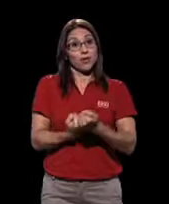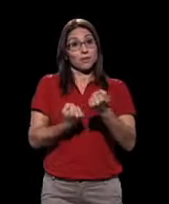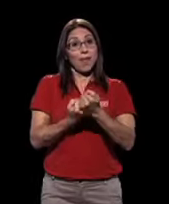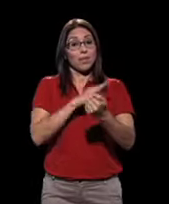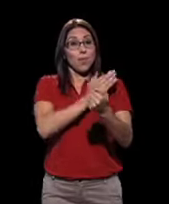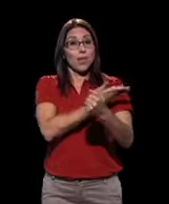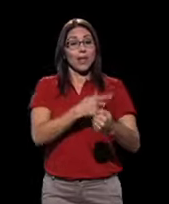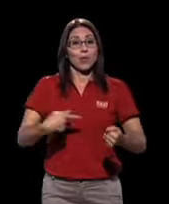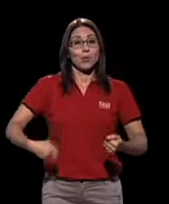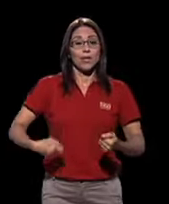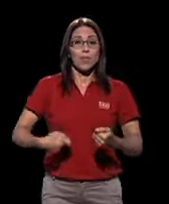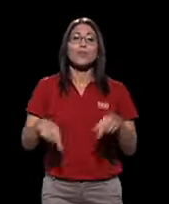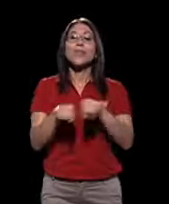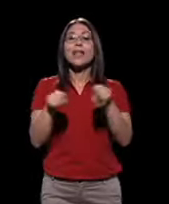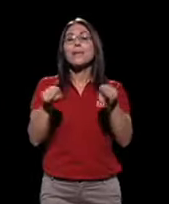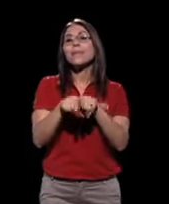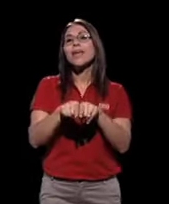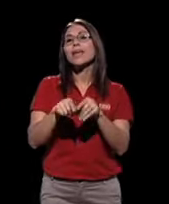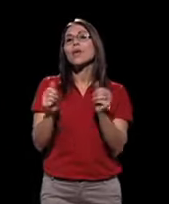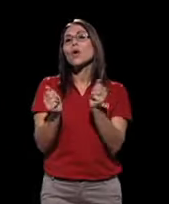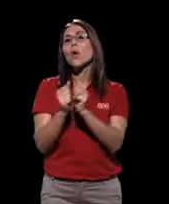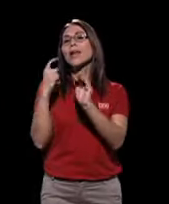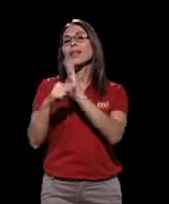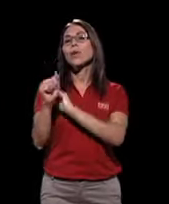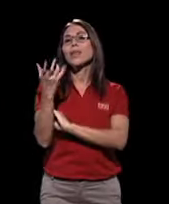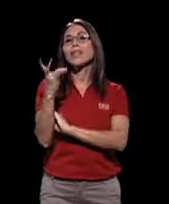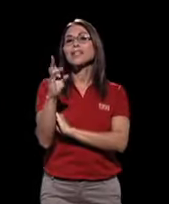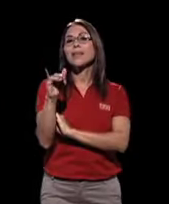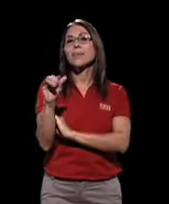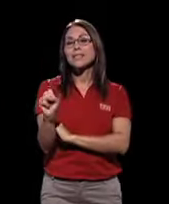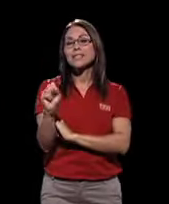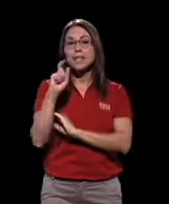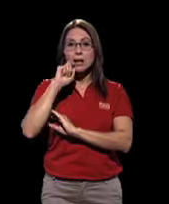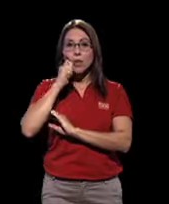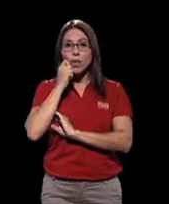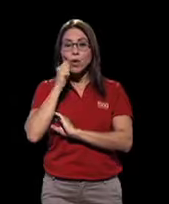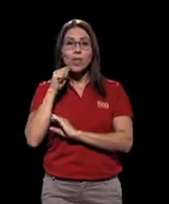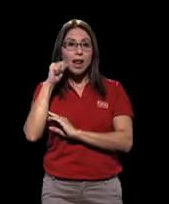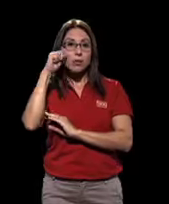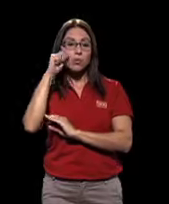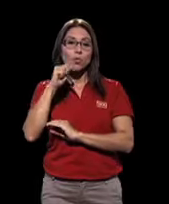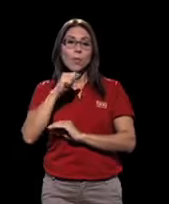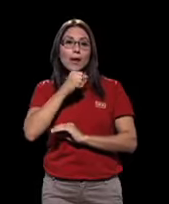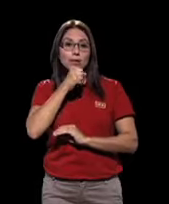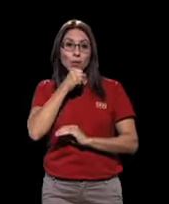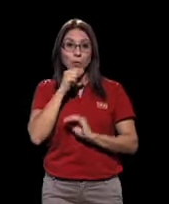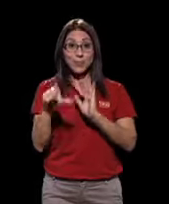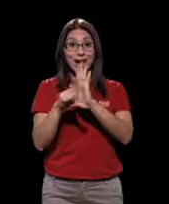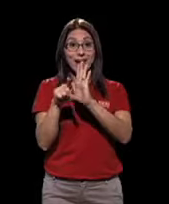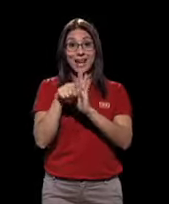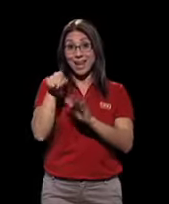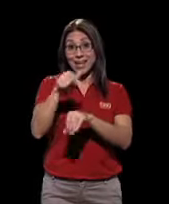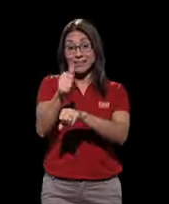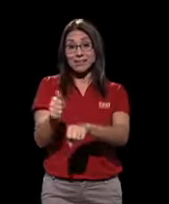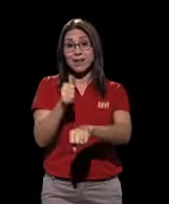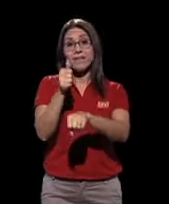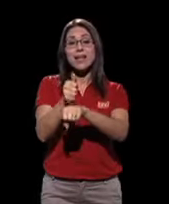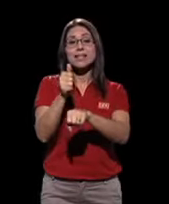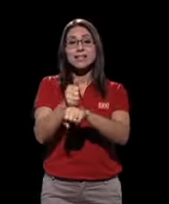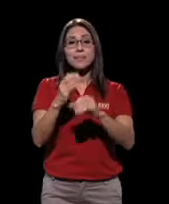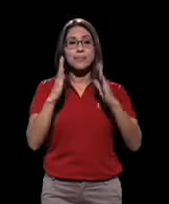tiene que ver con el 17-BIT del Código de la Ley del Adulto Mayor, en donde se establece prácticamente lo de